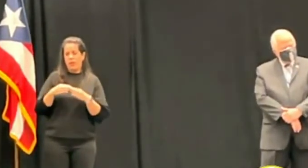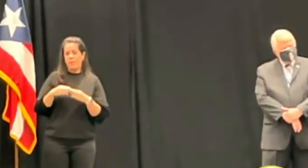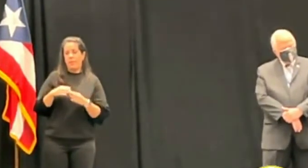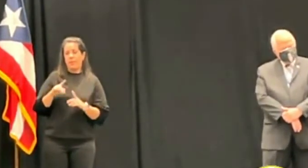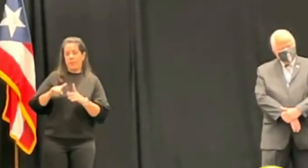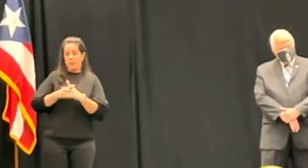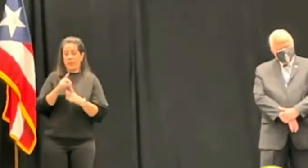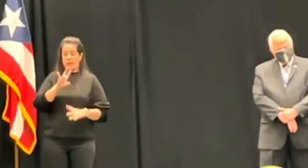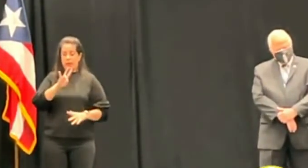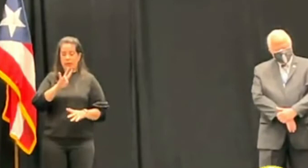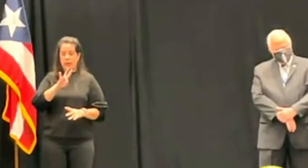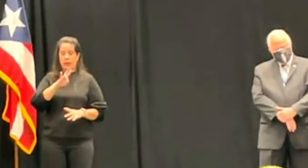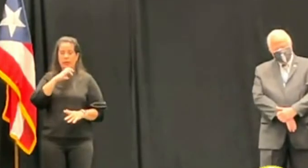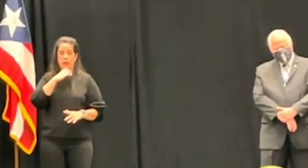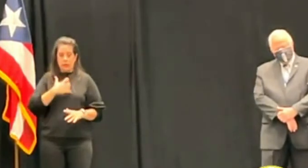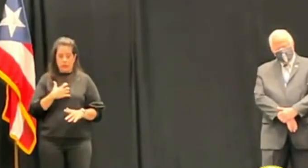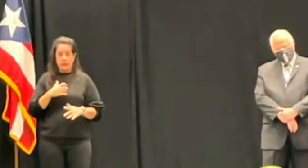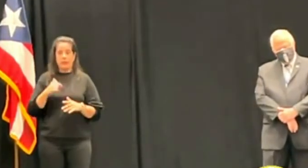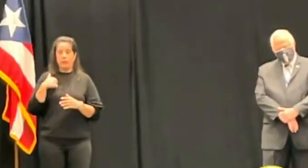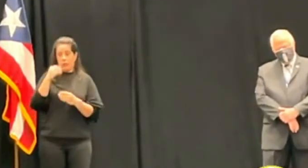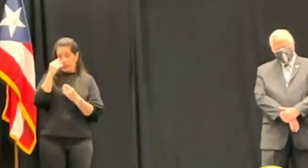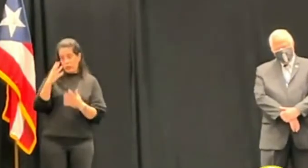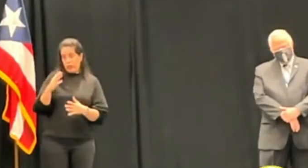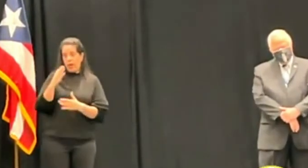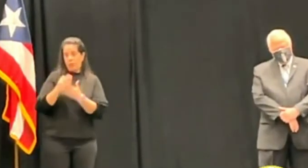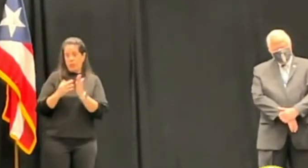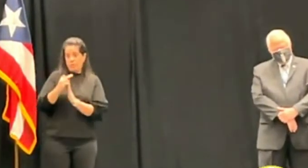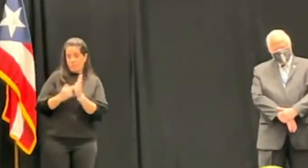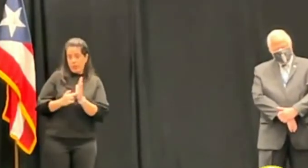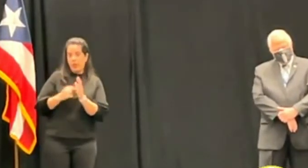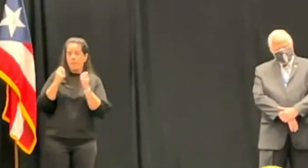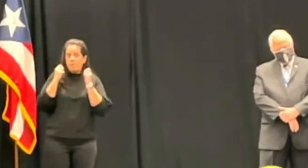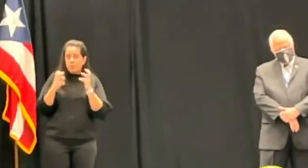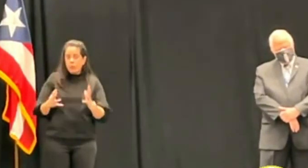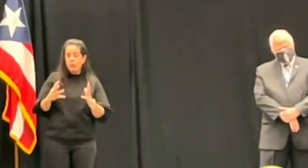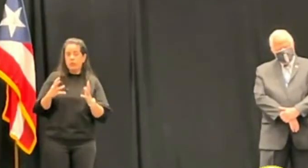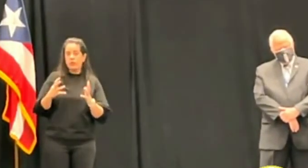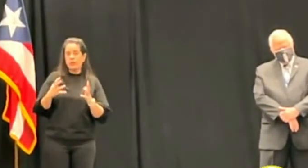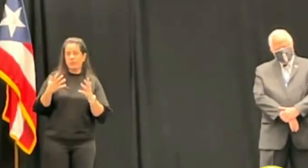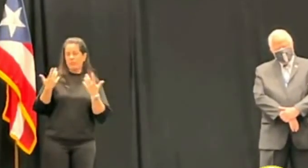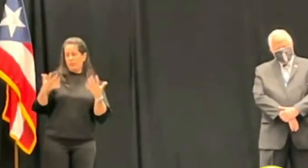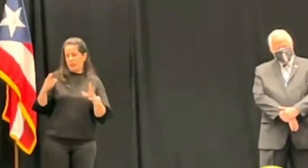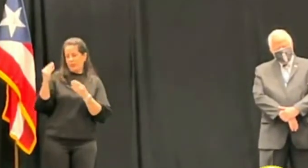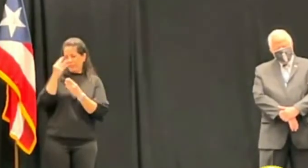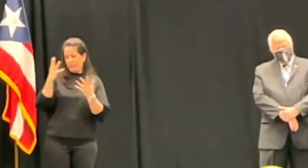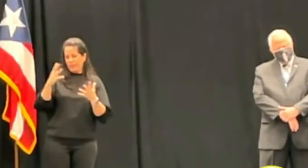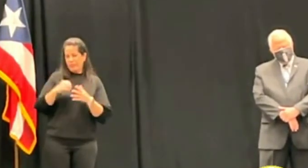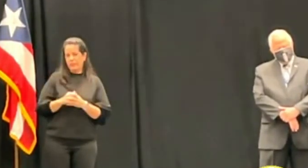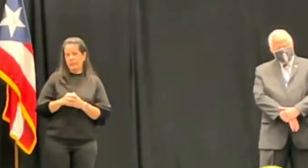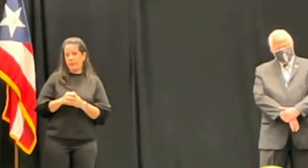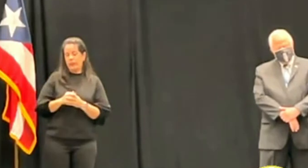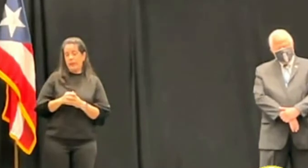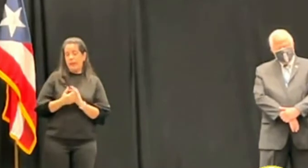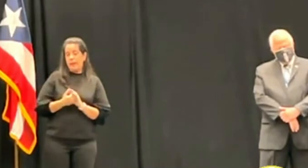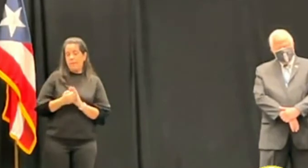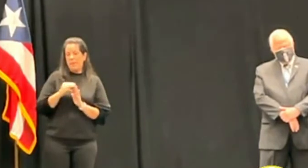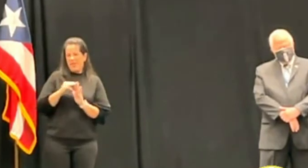el 7 de diciembre. Le mencioné las medidas, muchas de ellas como ya ha trascendido, son medidas